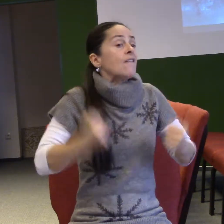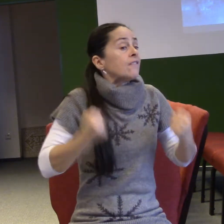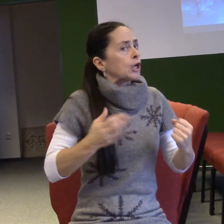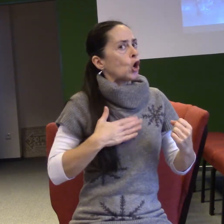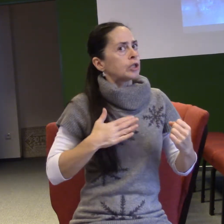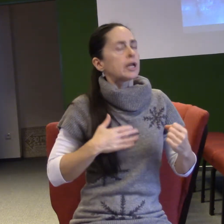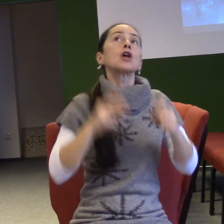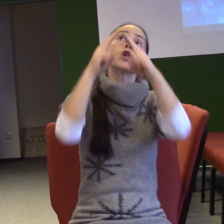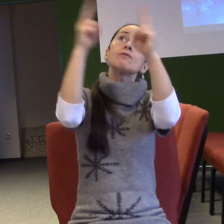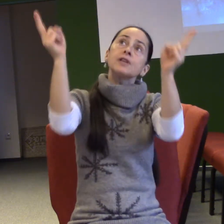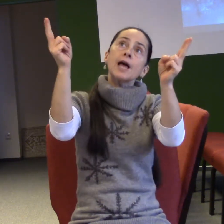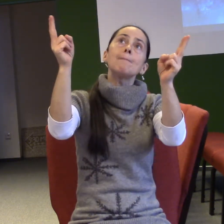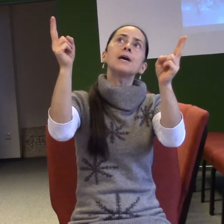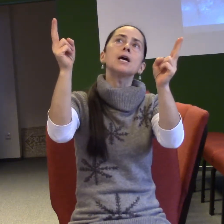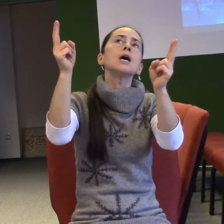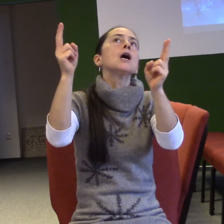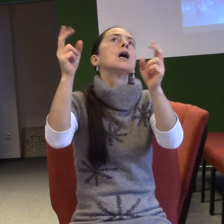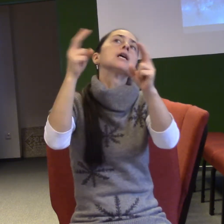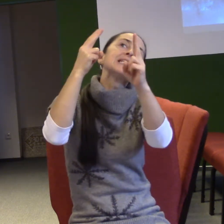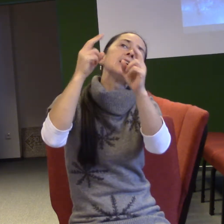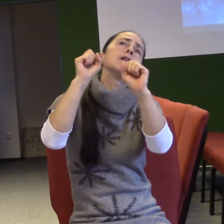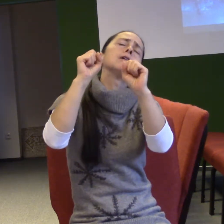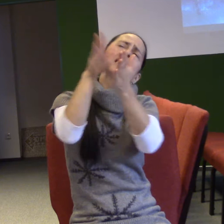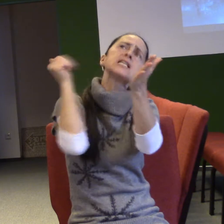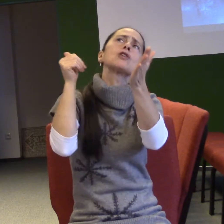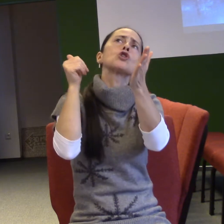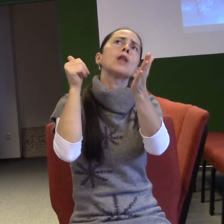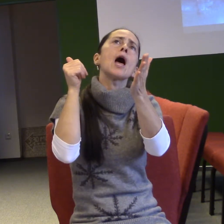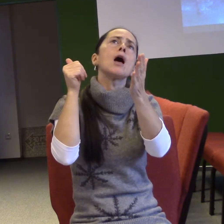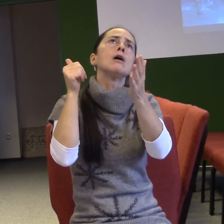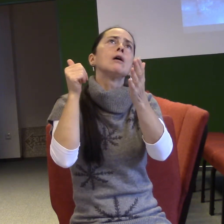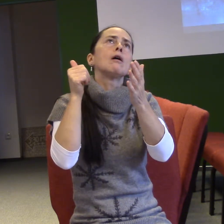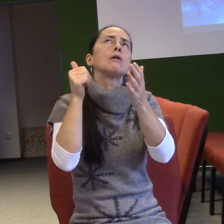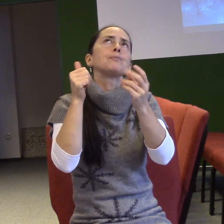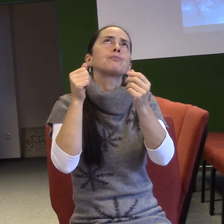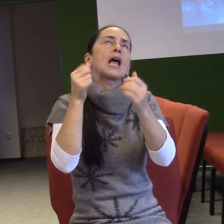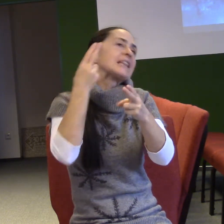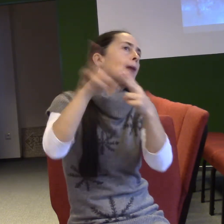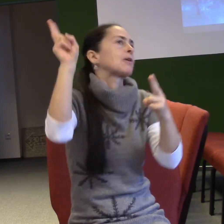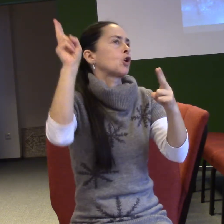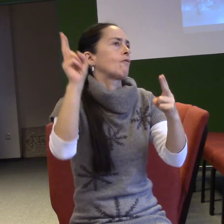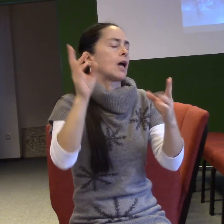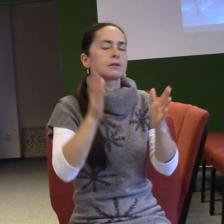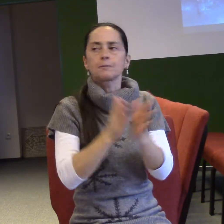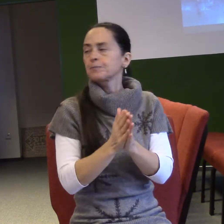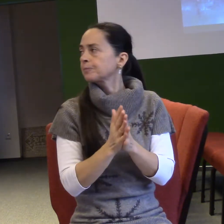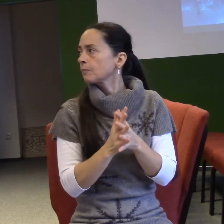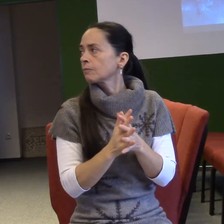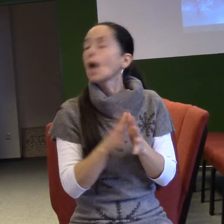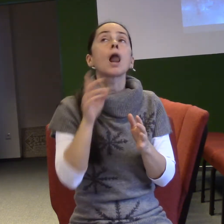přestaneme. Někdy už nemáme tu víru, nemáme tu sílu a pánu přesto ty modlitby má a drží je a může nám říct, neboj se, to, co už